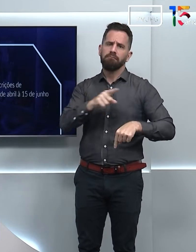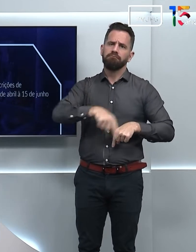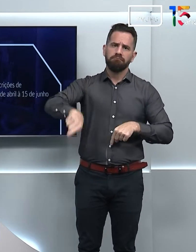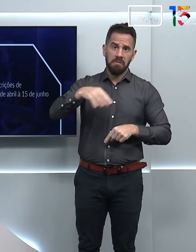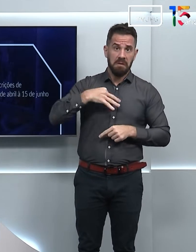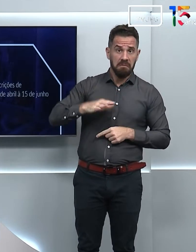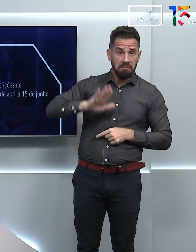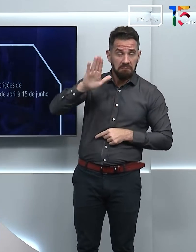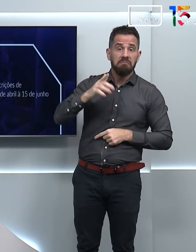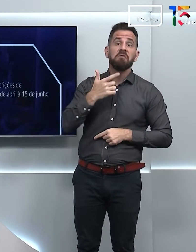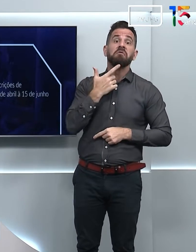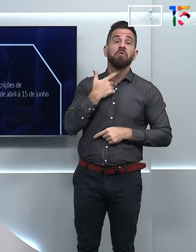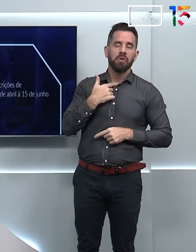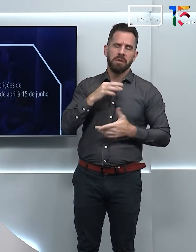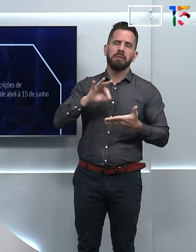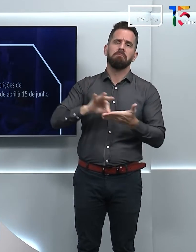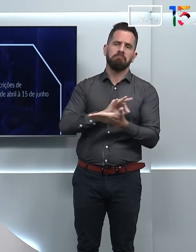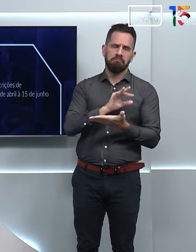sua tela.